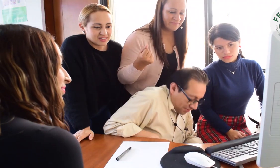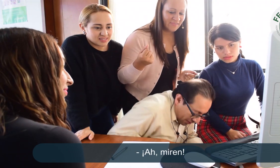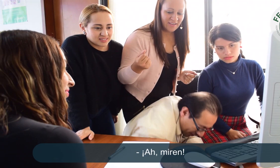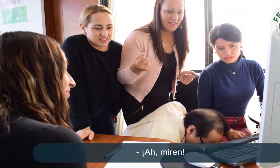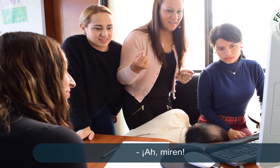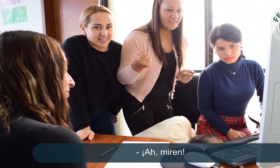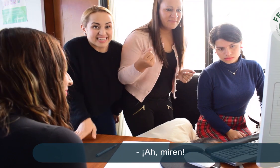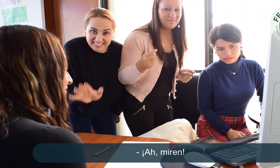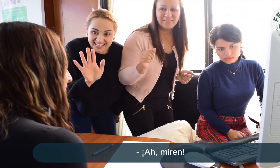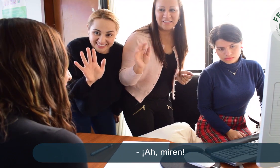Ah, miren.